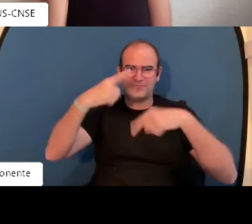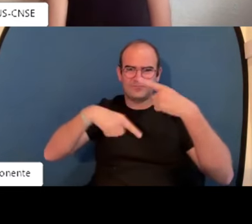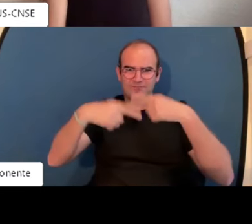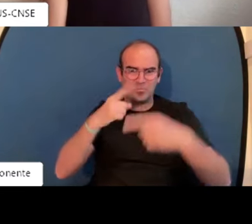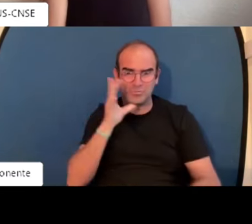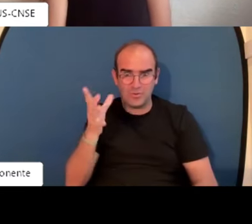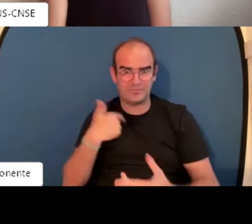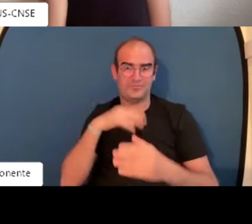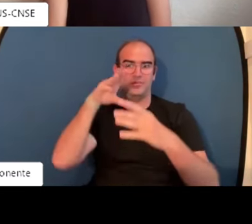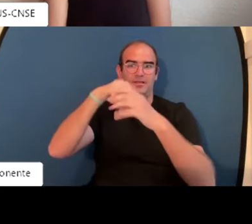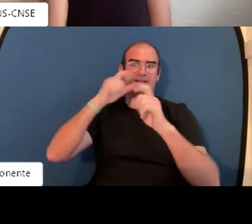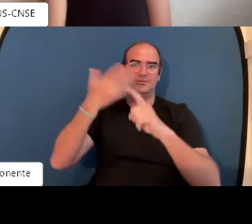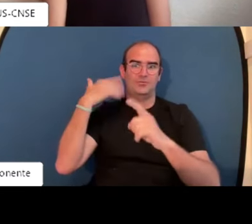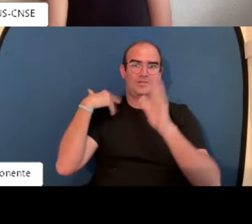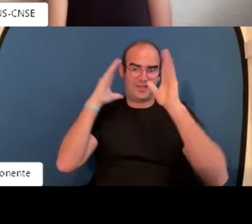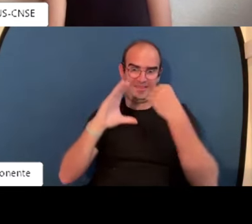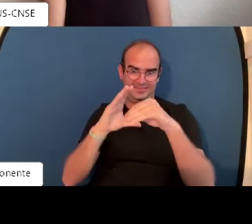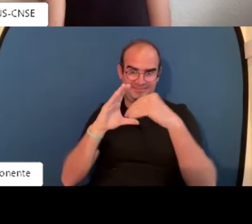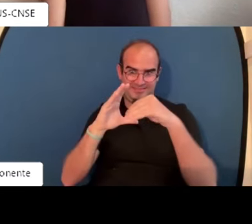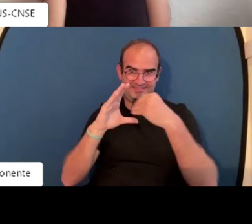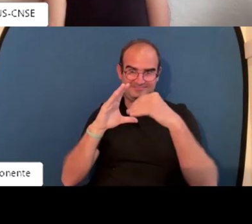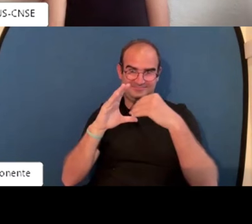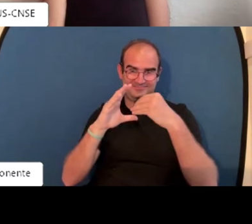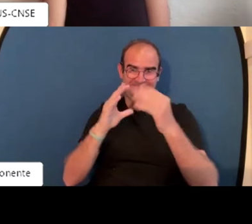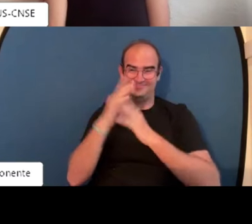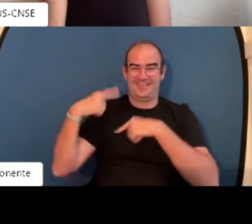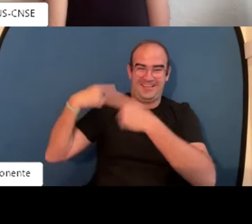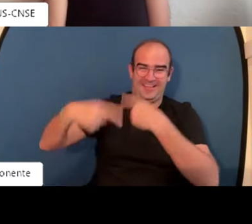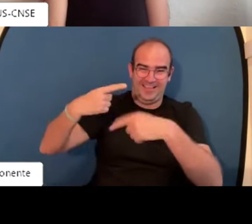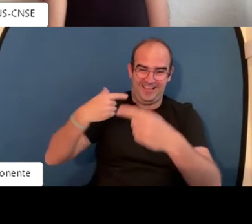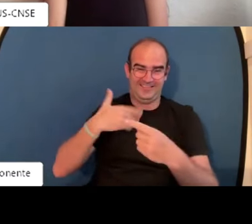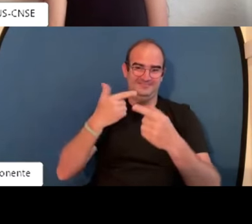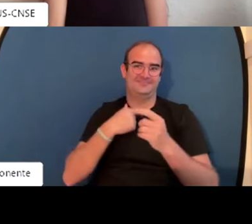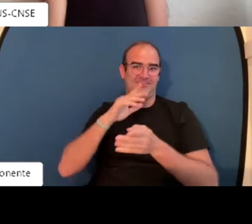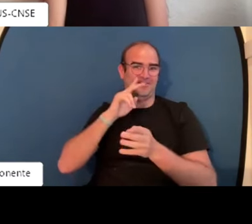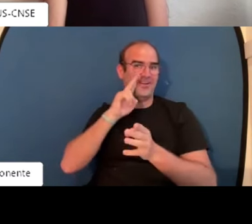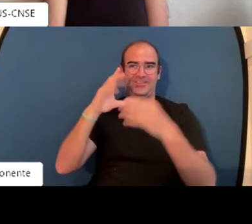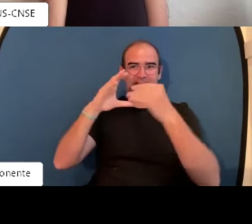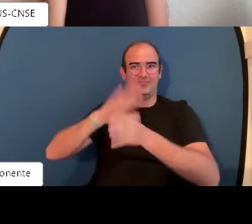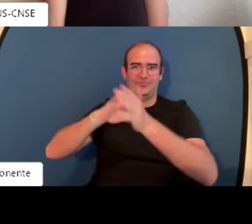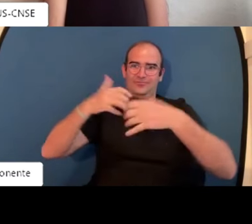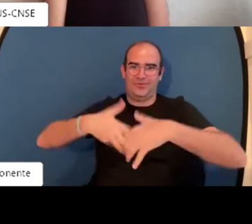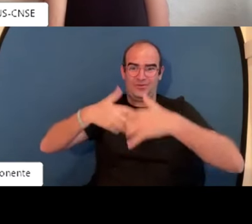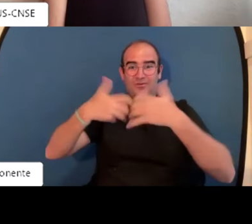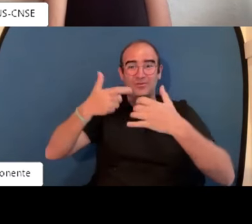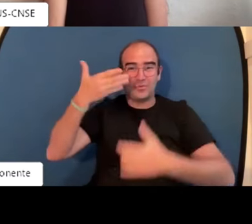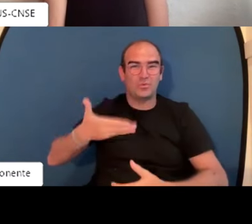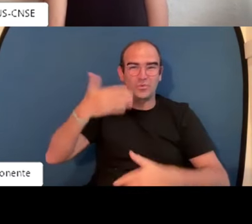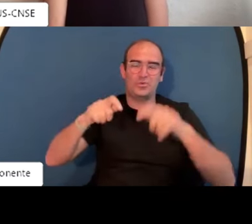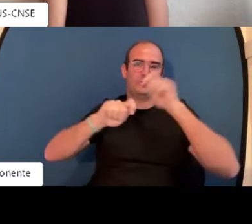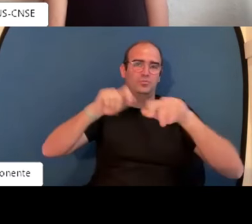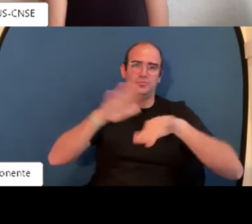Y, bueno, pues que sepáis que en su momento yo también fui miembro de la CJS a lo largo de las